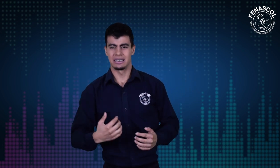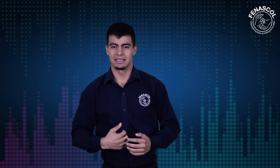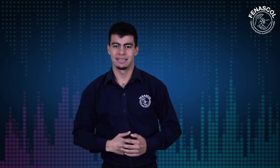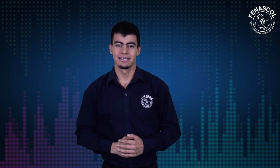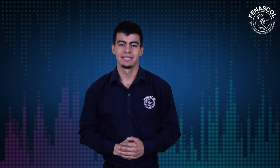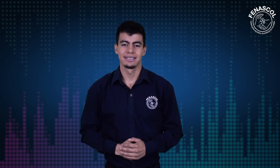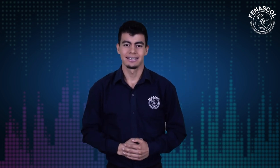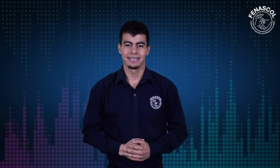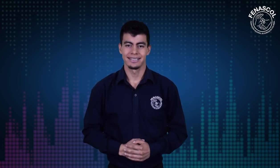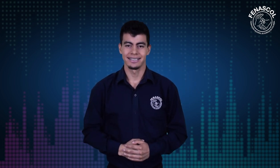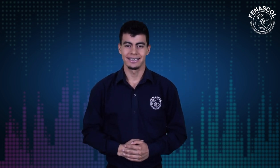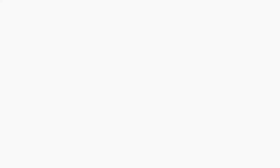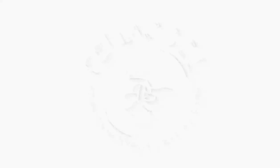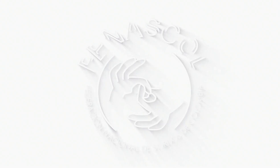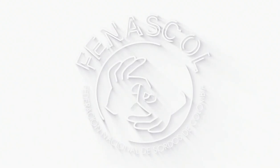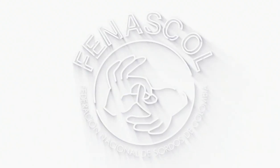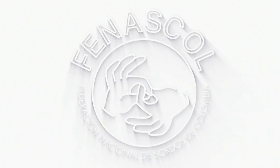acciones que, por supuesto, le afectan.